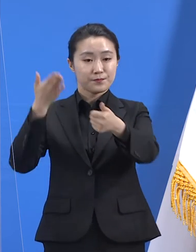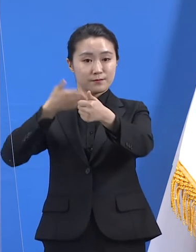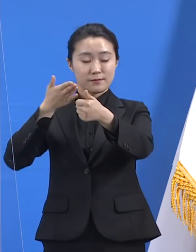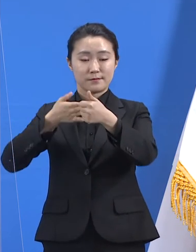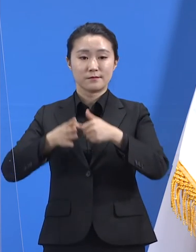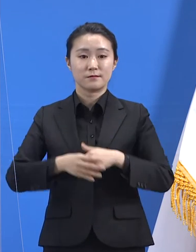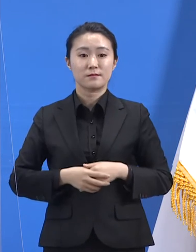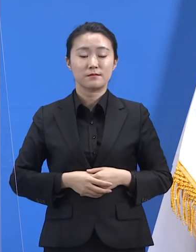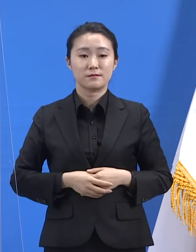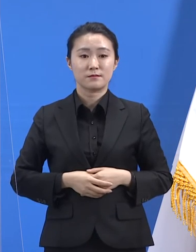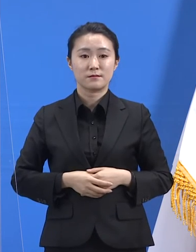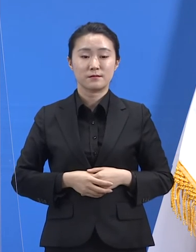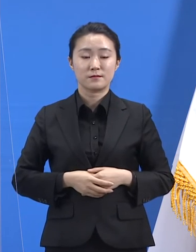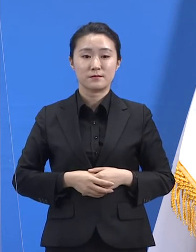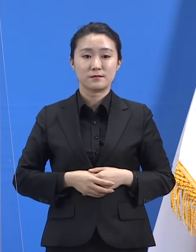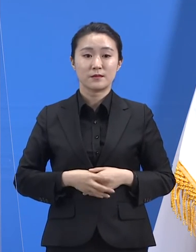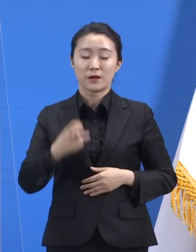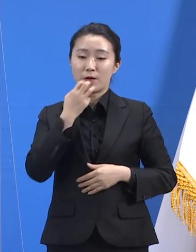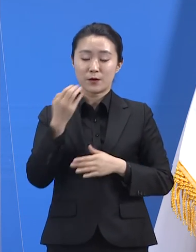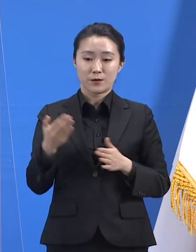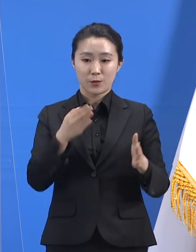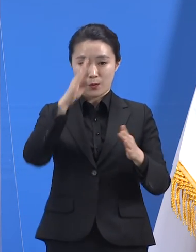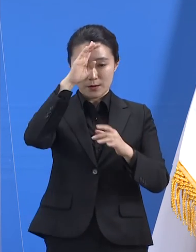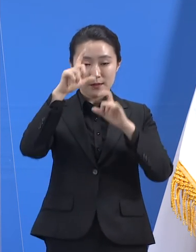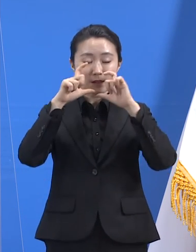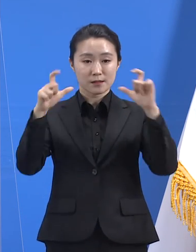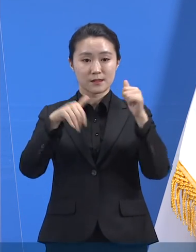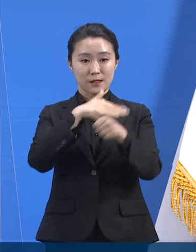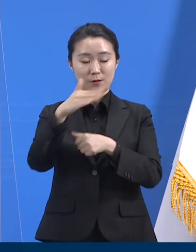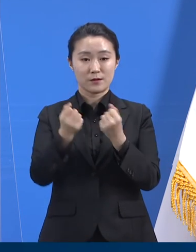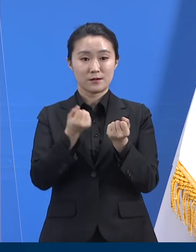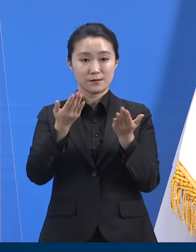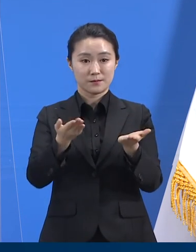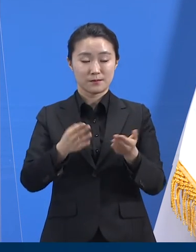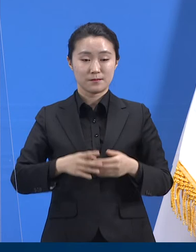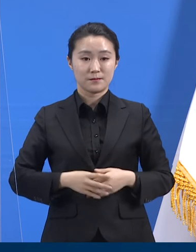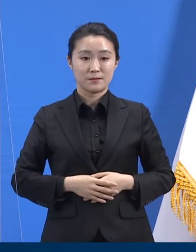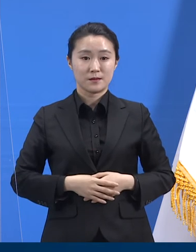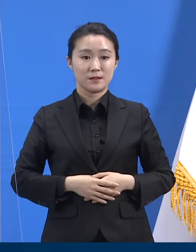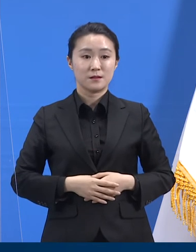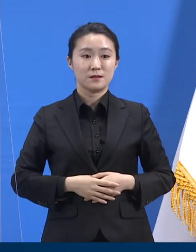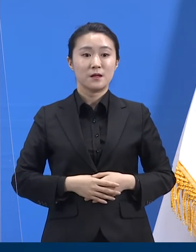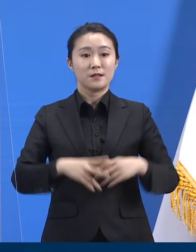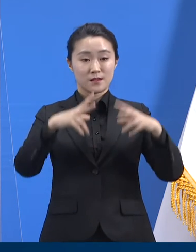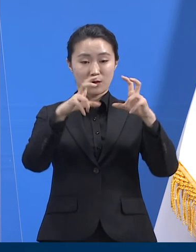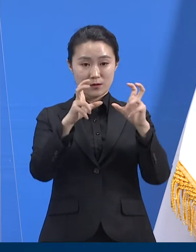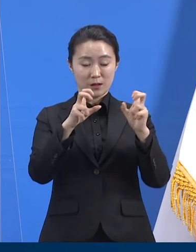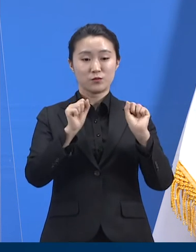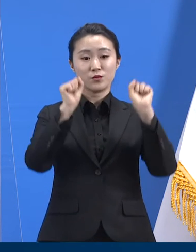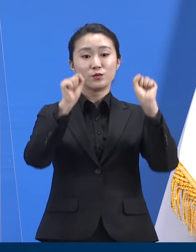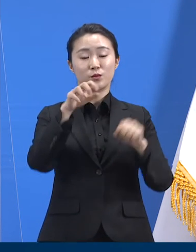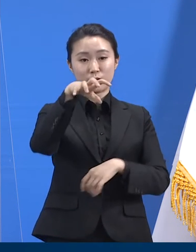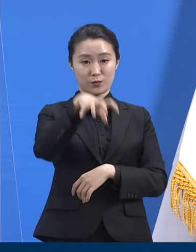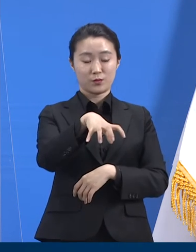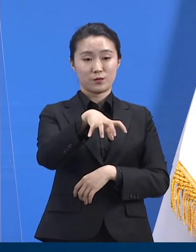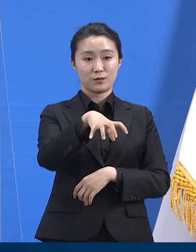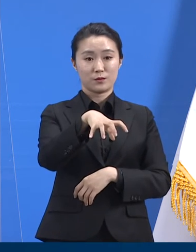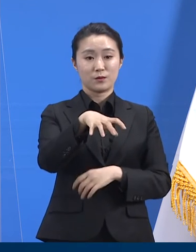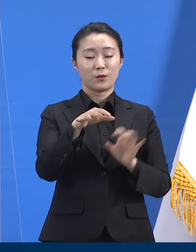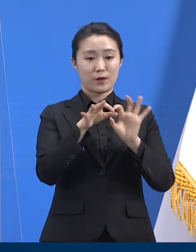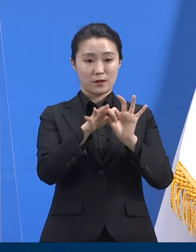도내 주요 확진 사례에 대해 말씀드리겠습니다. 성남시 운동시설 관련 확진 사례입니다. 지난 22일